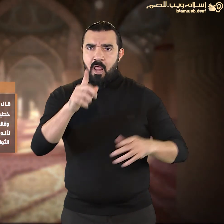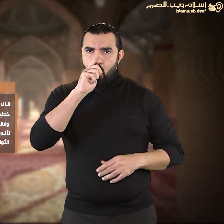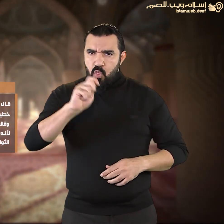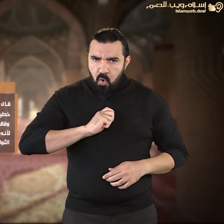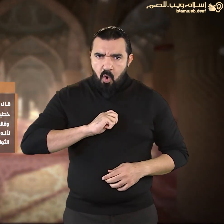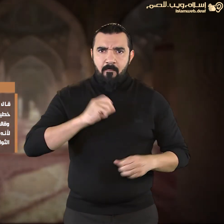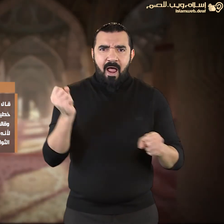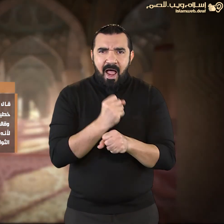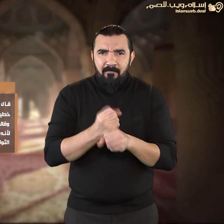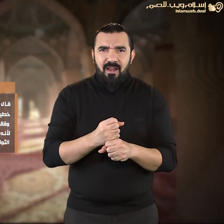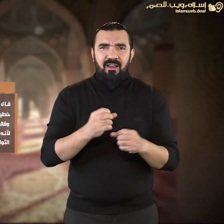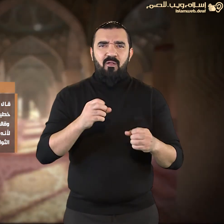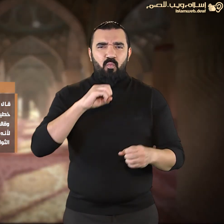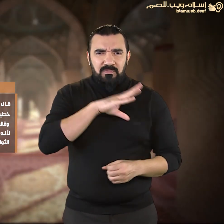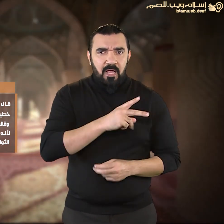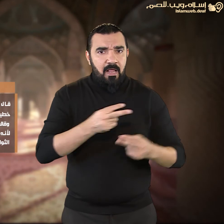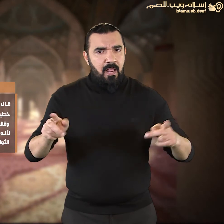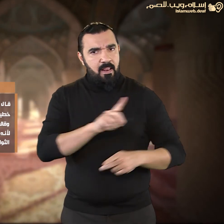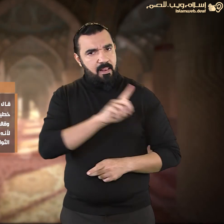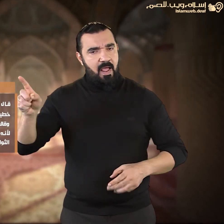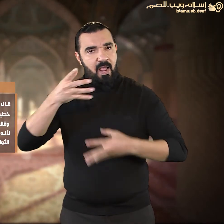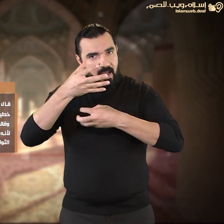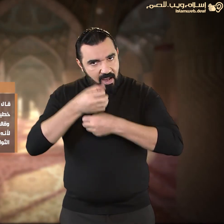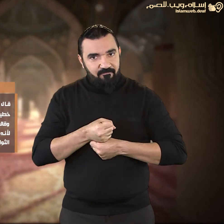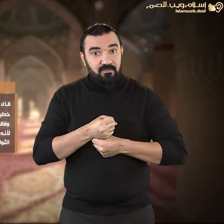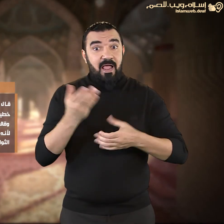يضاعف فيها الثواب على العمل الصالح